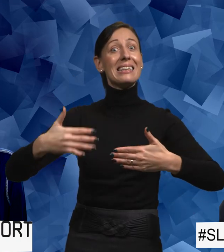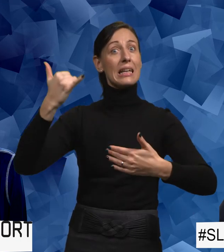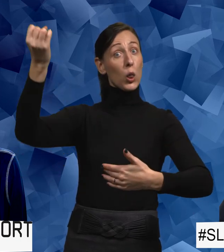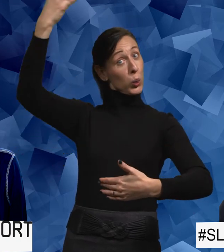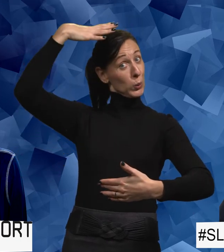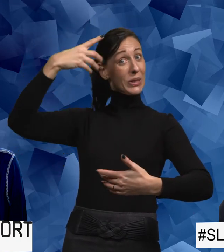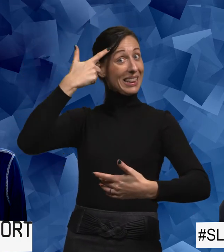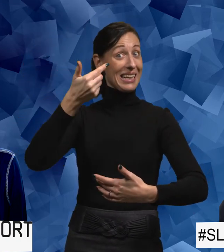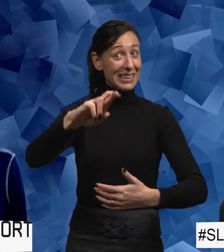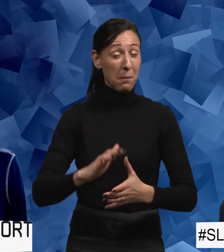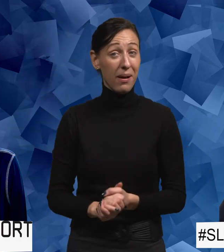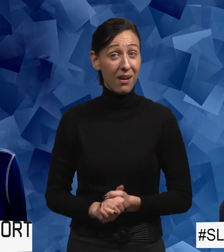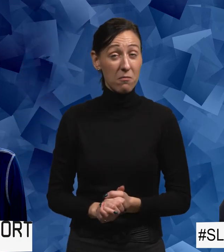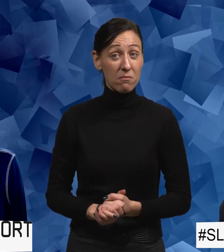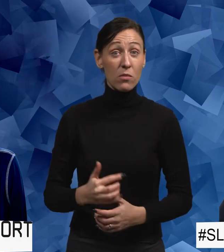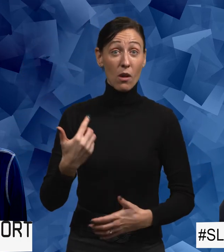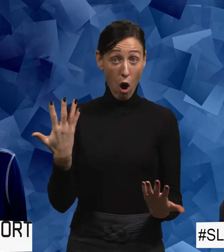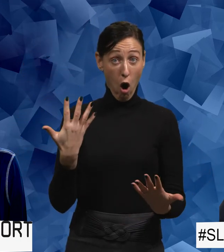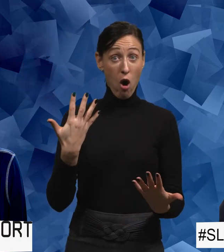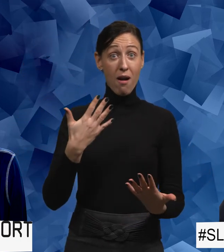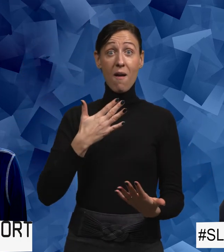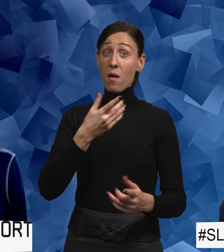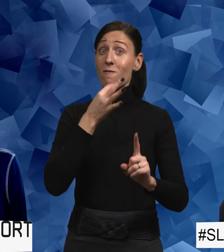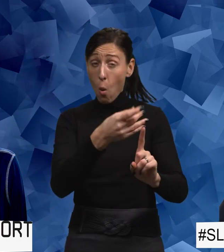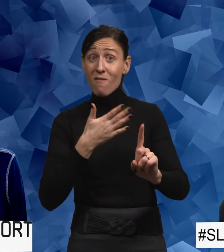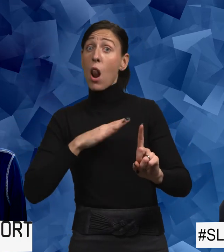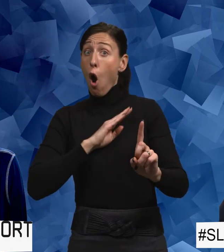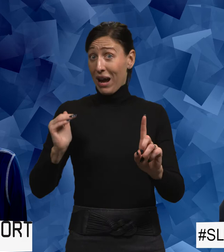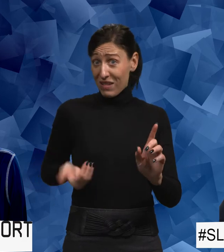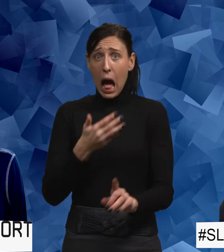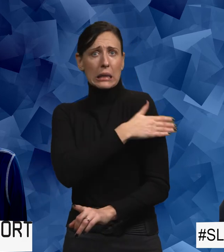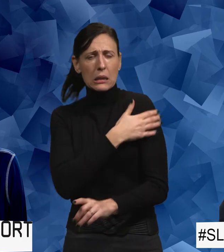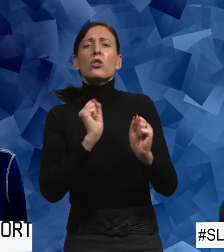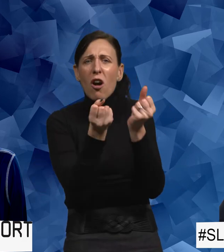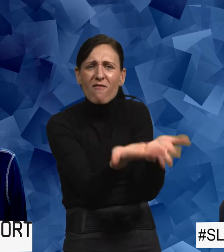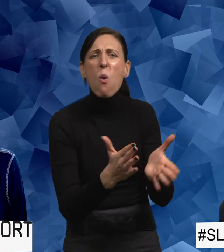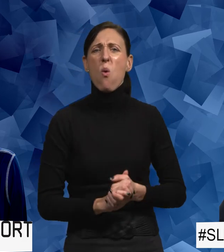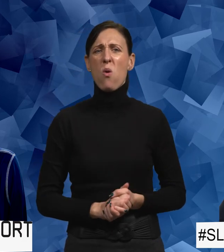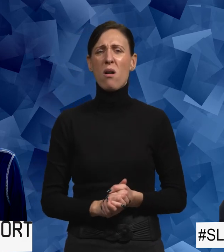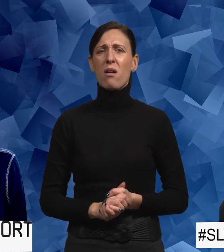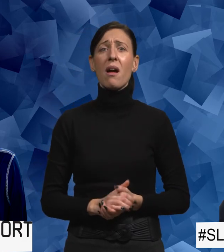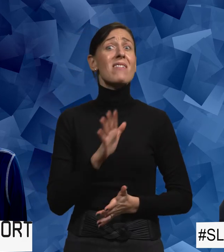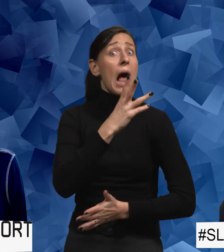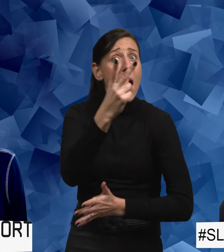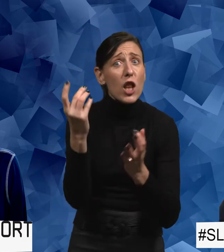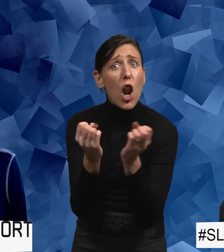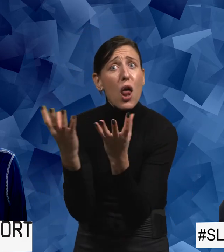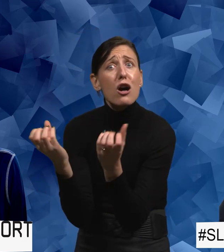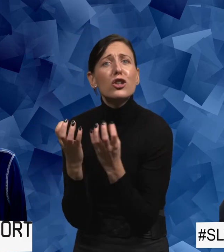duschen till exempel. tänker jag så här. Ja, vill man ha en kvinnlig assistent så ska man ha det. Finns det andra lösningar? Typ sådana här